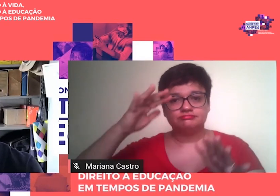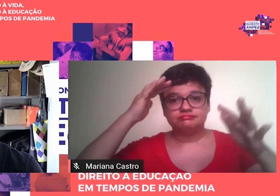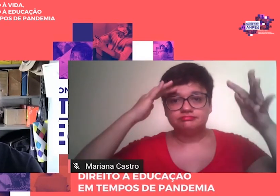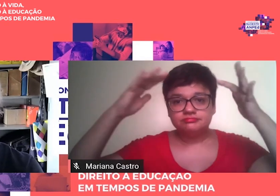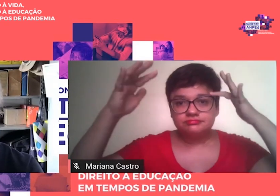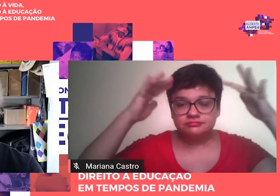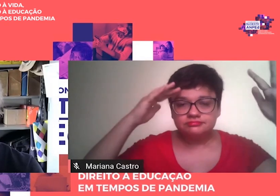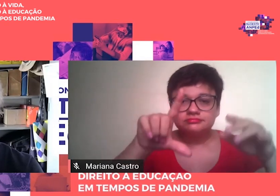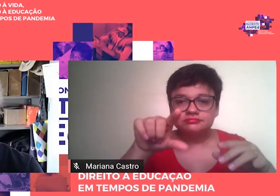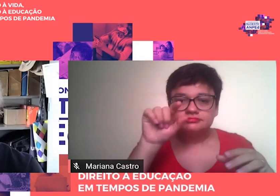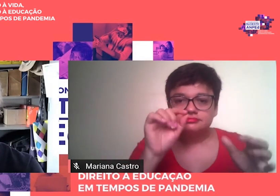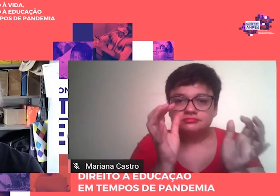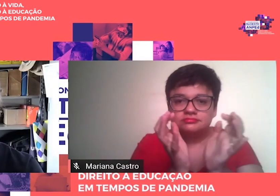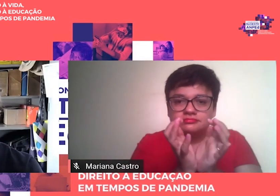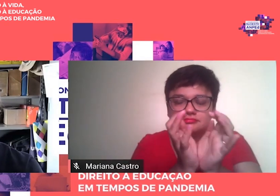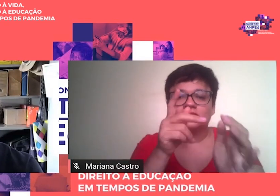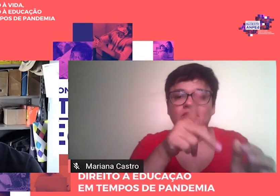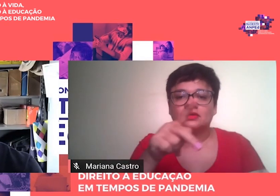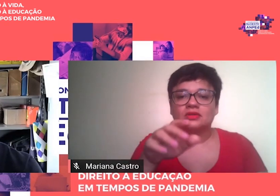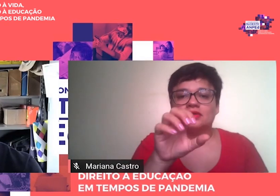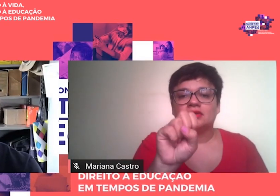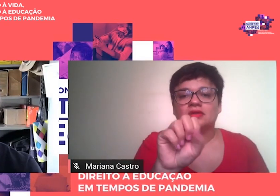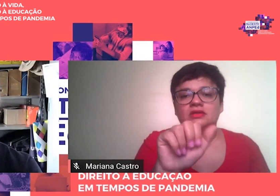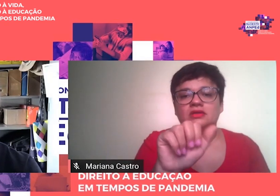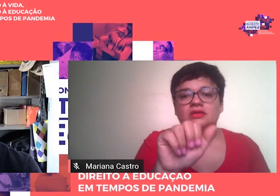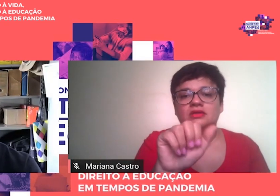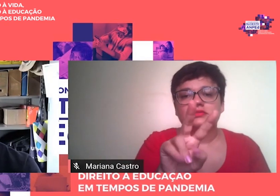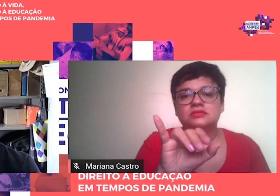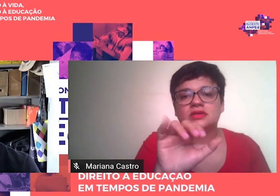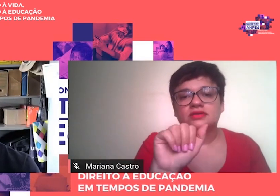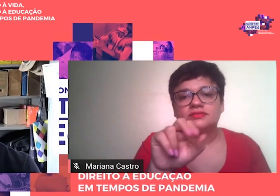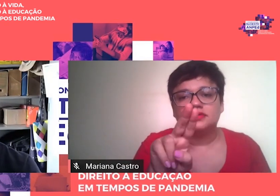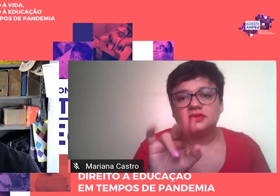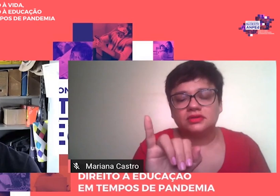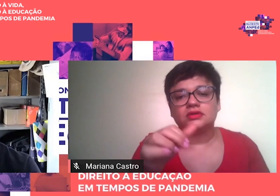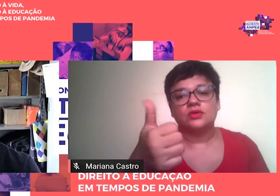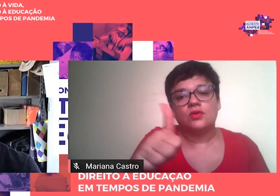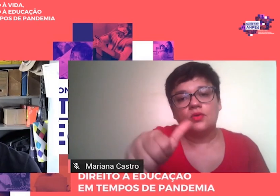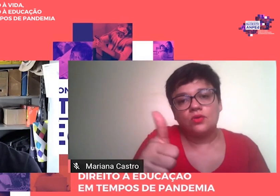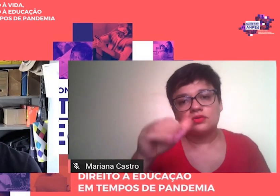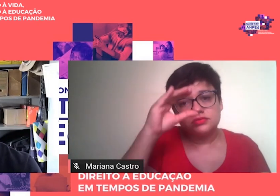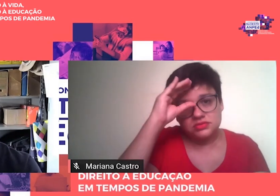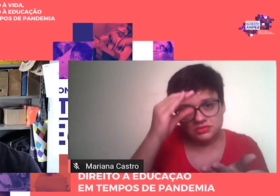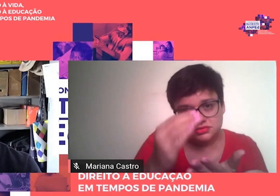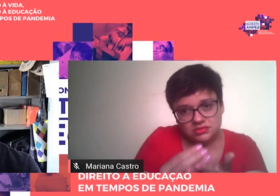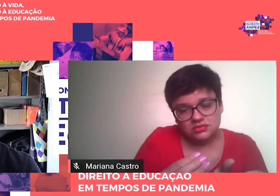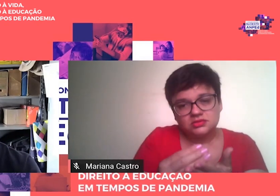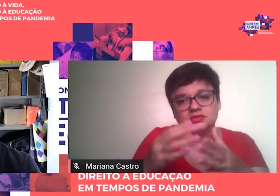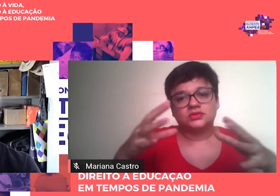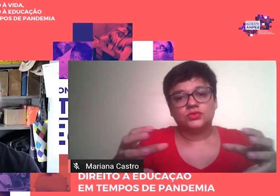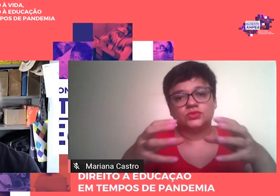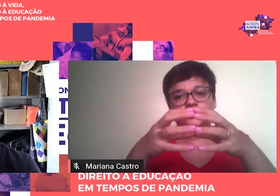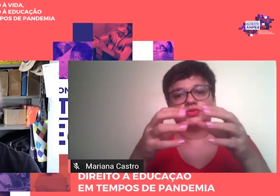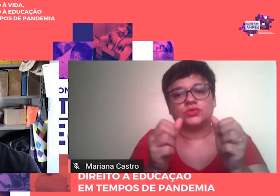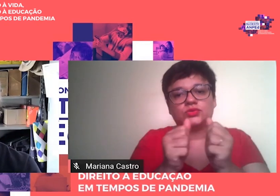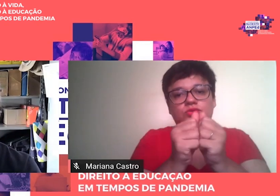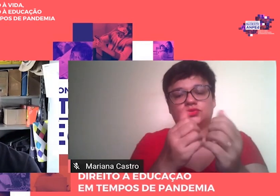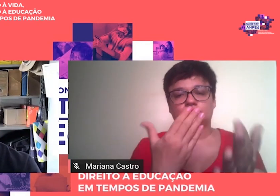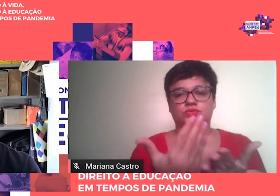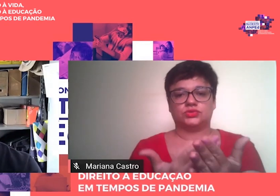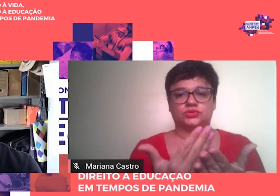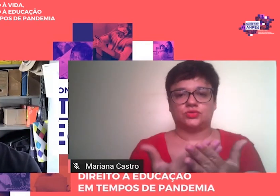associada por Saviani a uma de suas onze teses sobre educação e política inserida em escola e